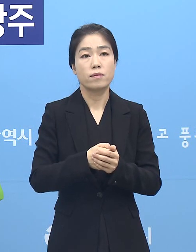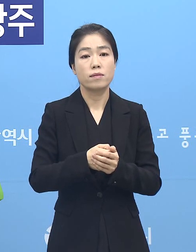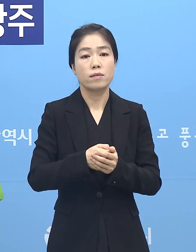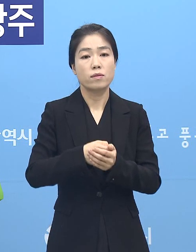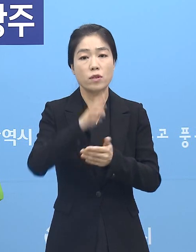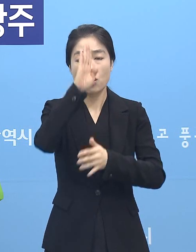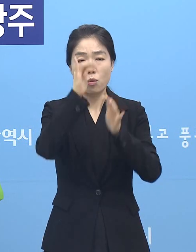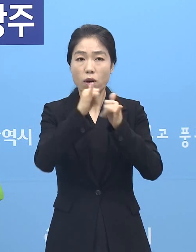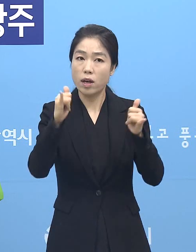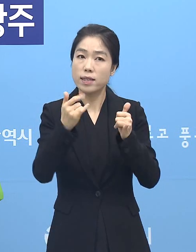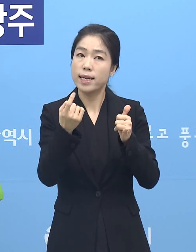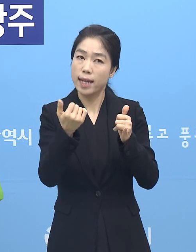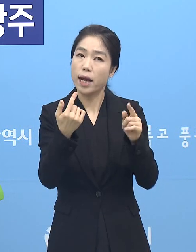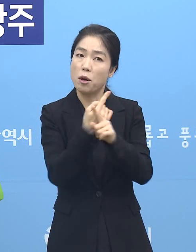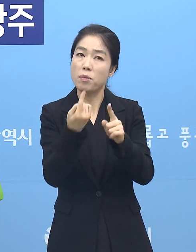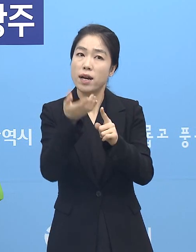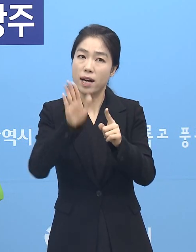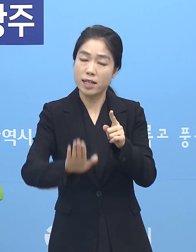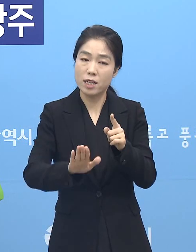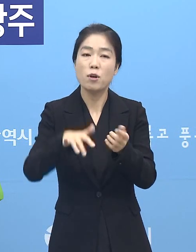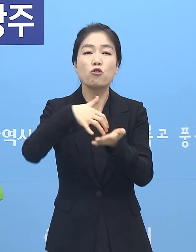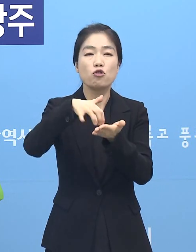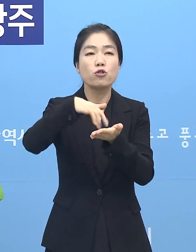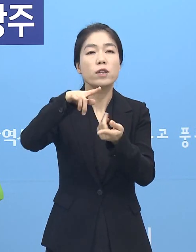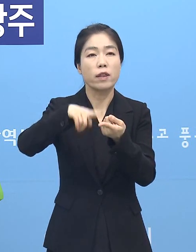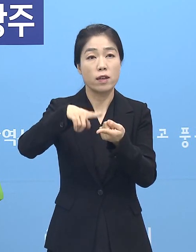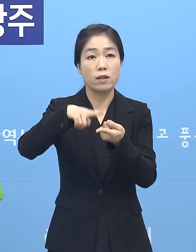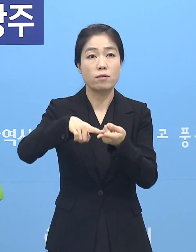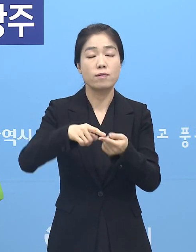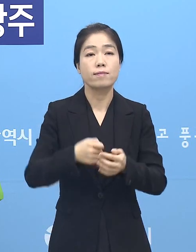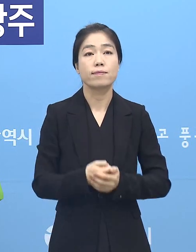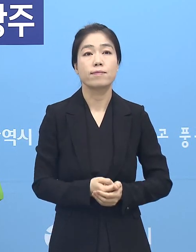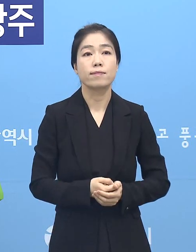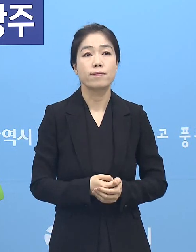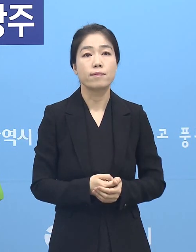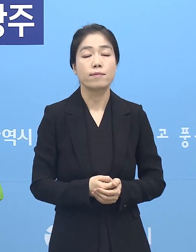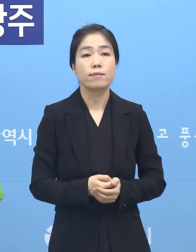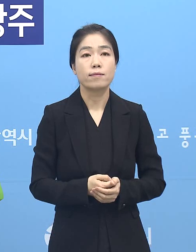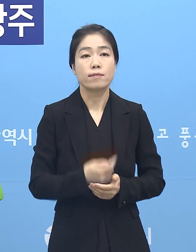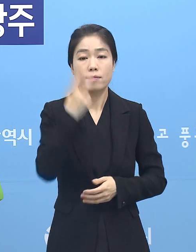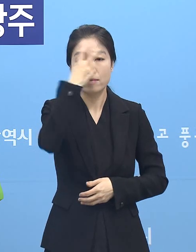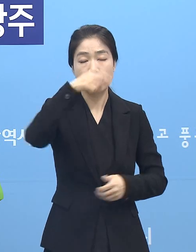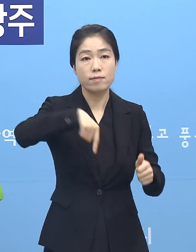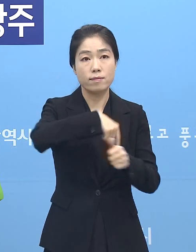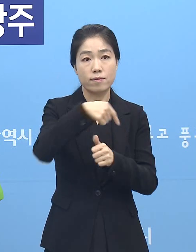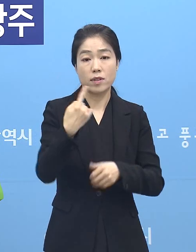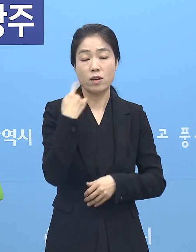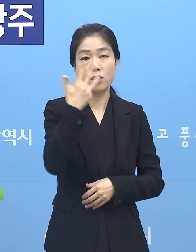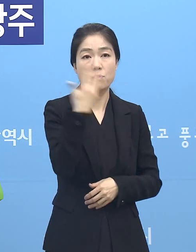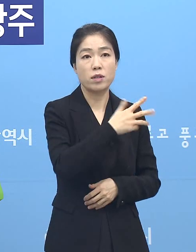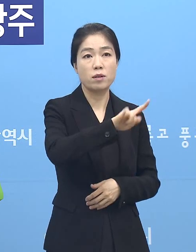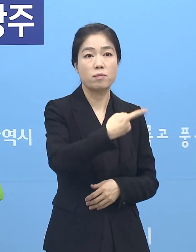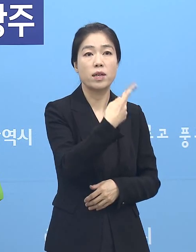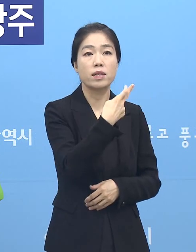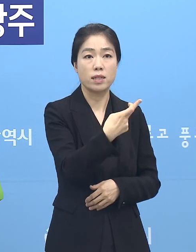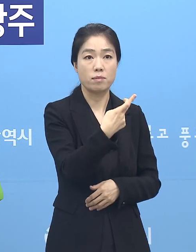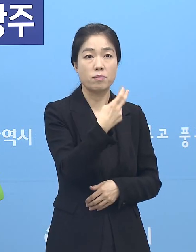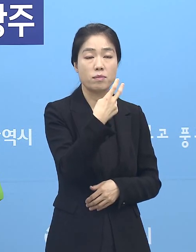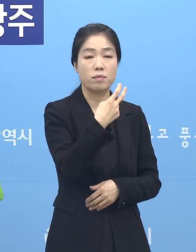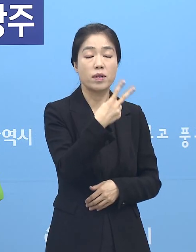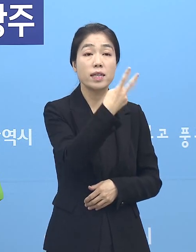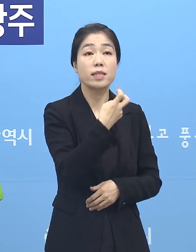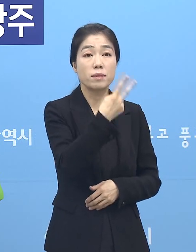환자들에는 약간 변동이 있지만 중등증 숫자는 이 정도 유지되고 있습니다. 검사 현황입니다. 어제 8,112건,